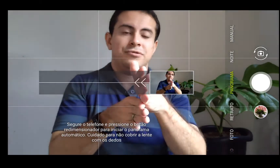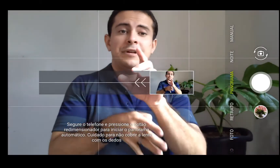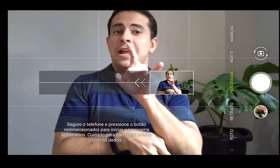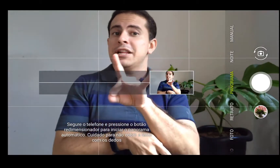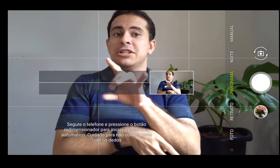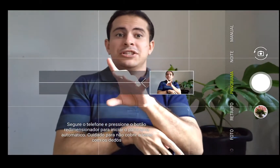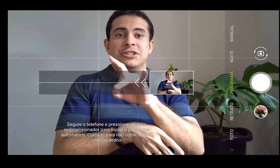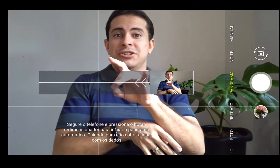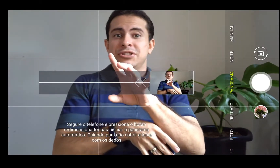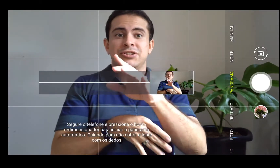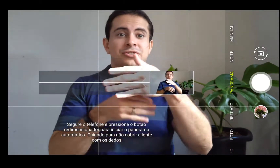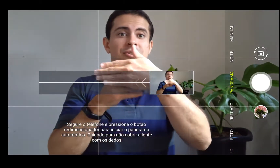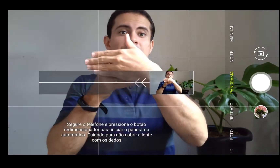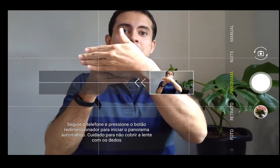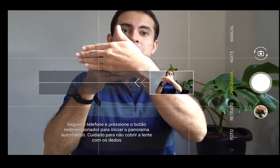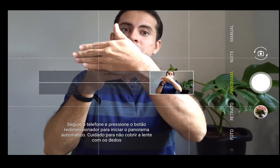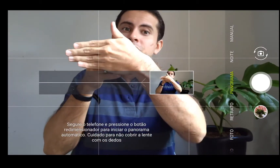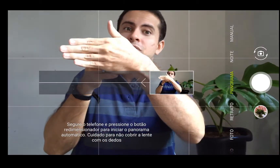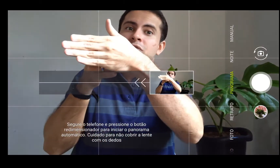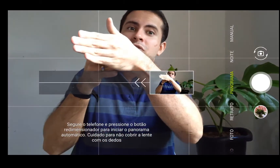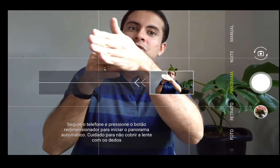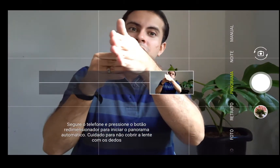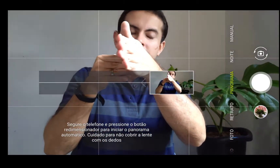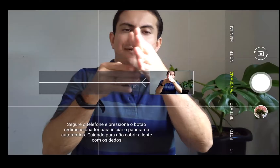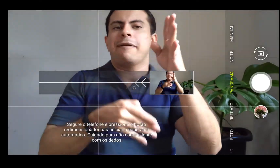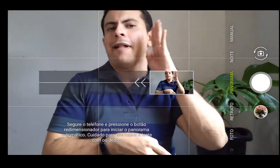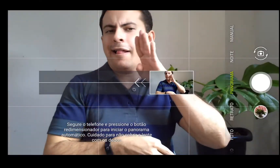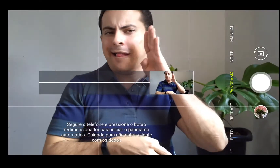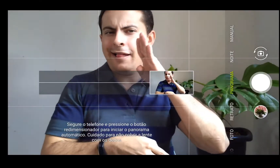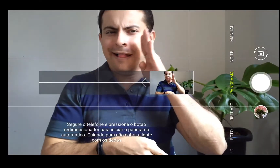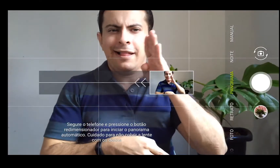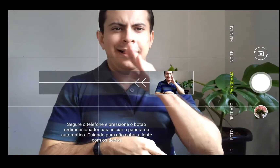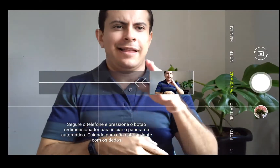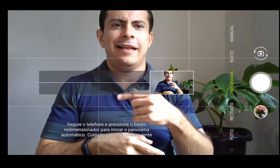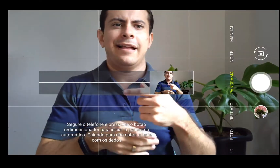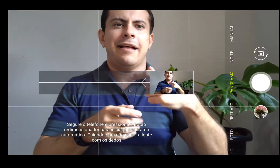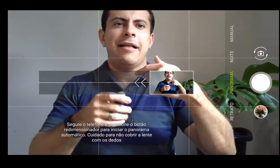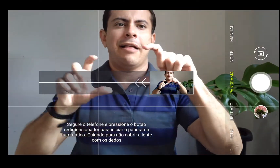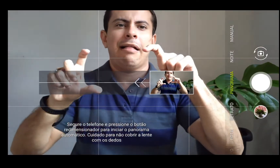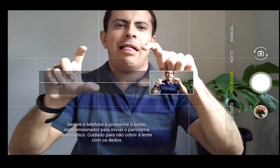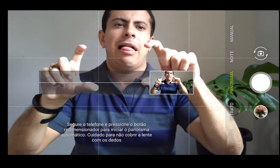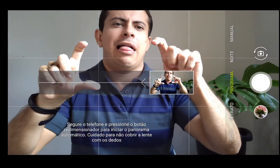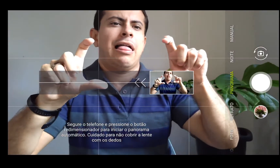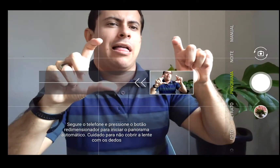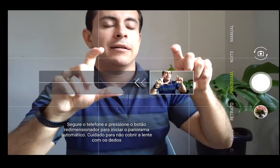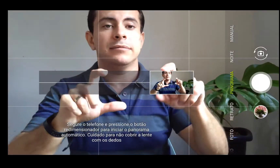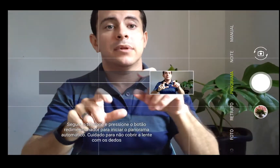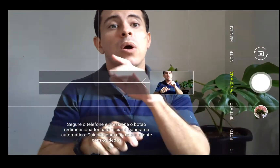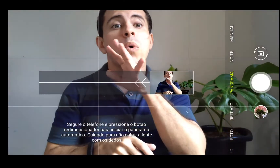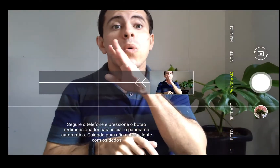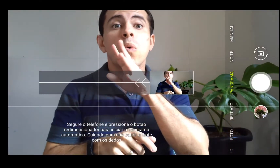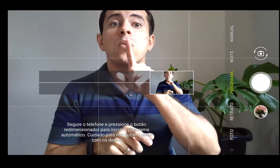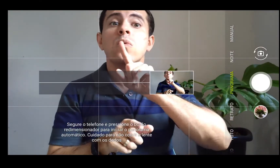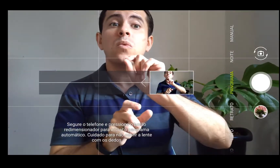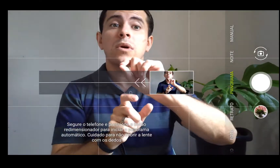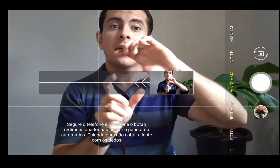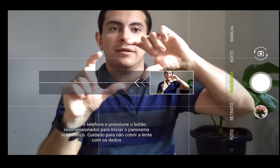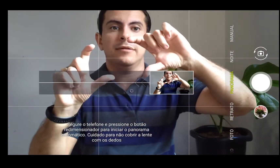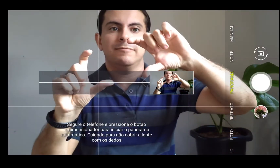a varredura. Então, isso é bem legal, um dos pontos bem interessantes. É ruim, se você for fazer de baixo